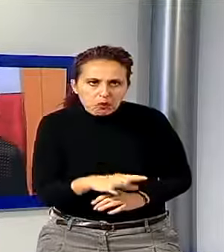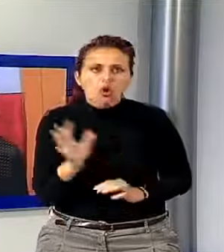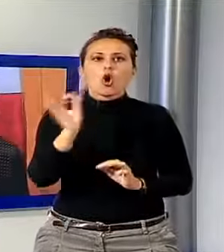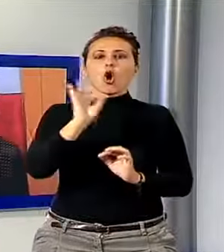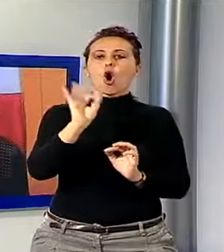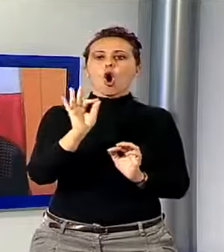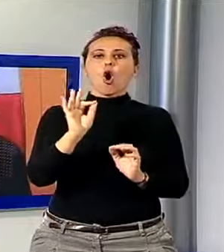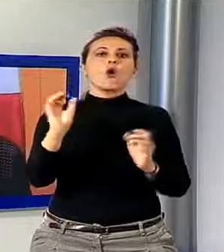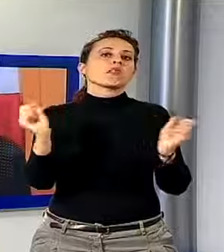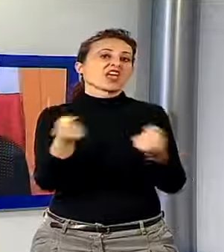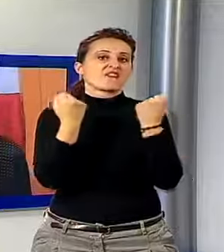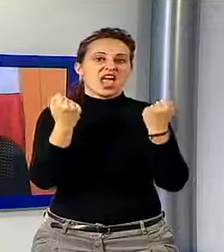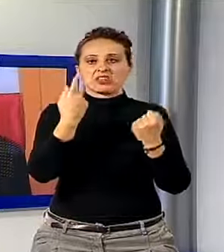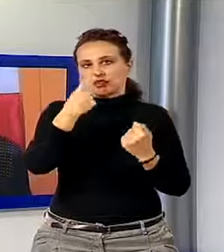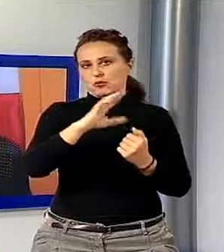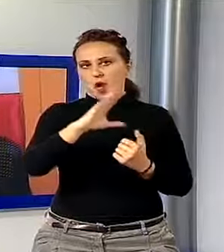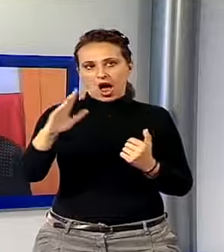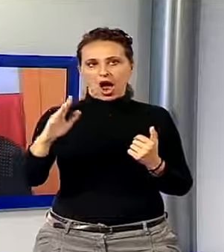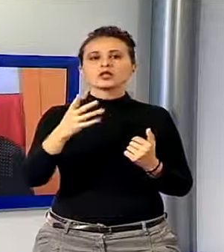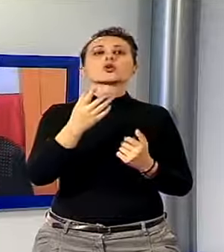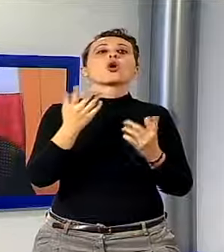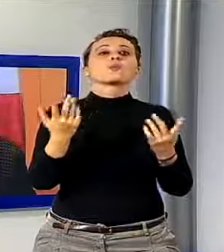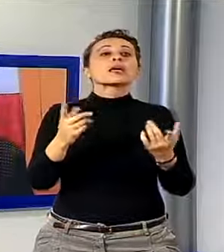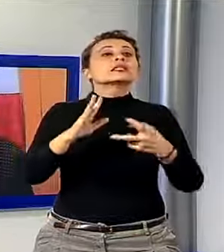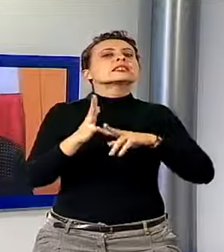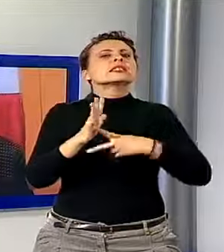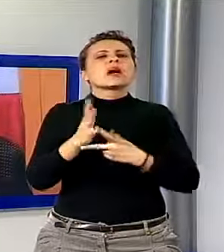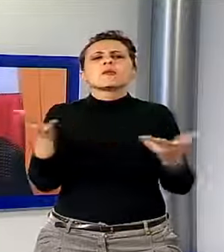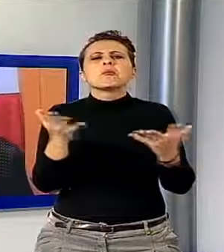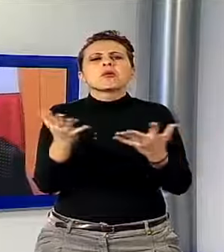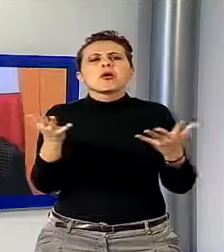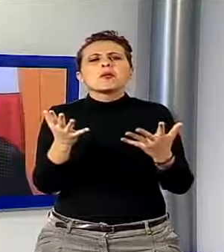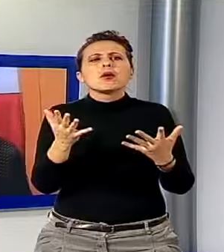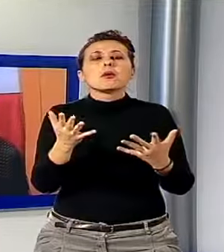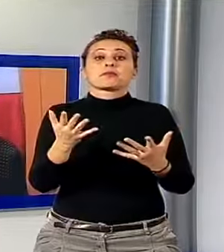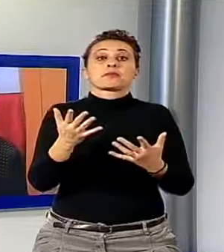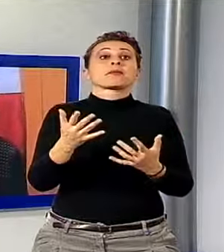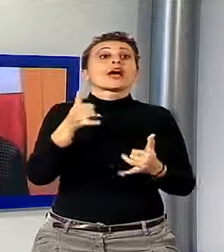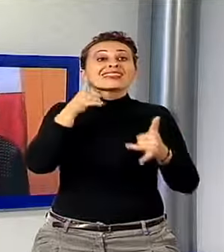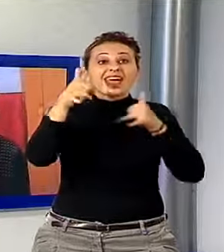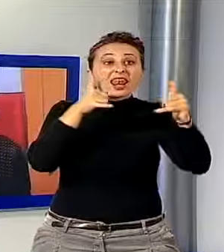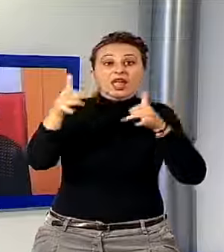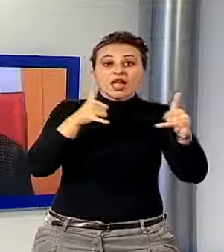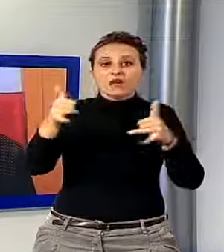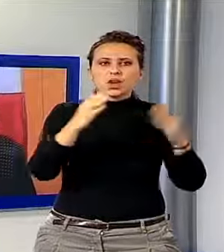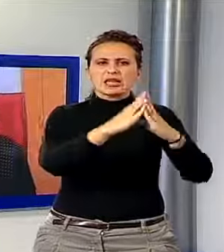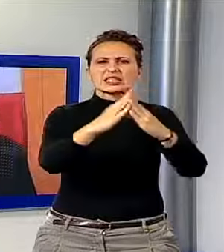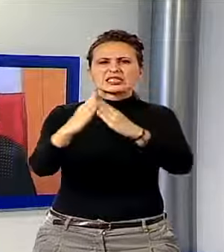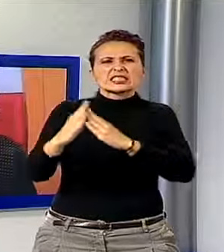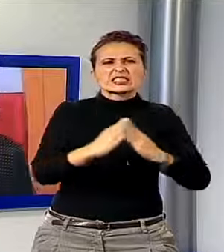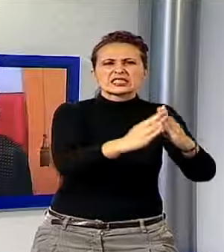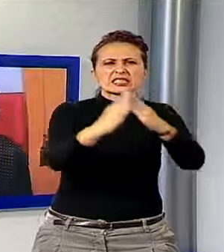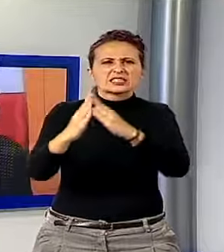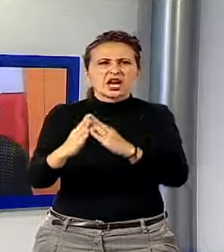che ad altri eventi che possono verificarsi. Questo sistema permetterà di telefonare nelle case di tutti i cittadini e